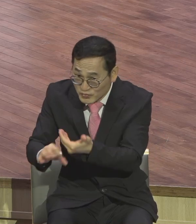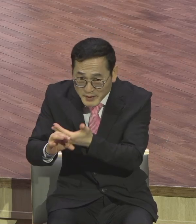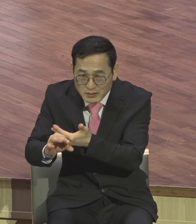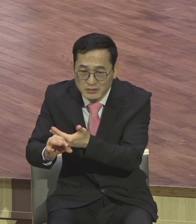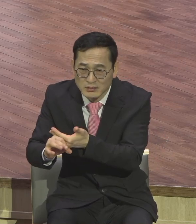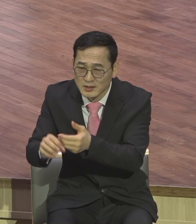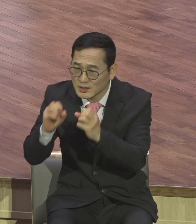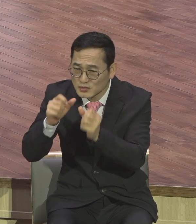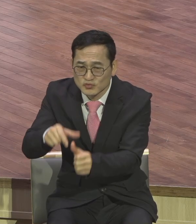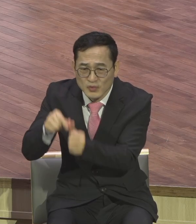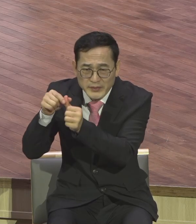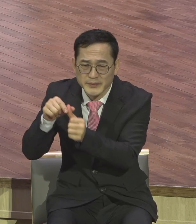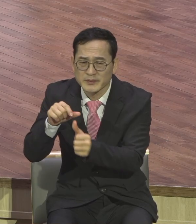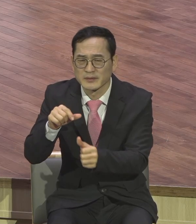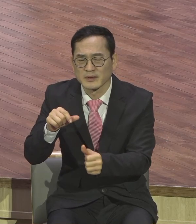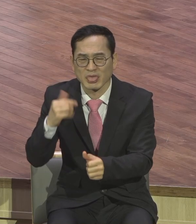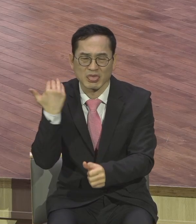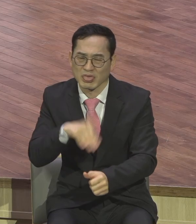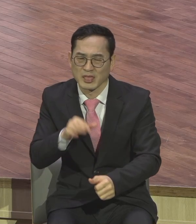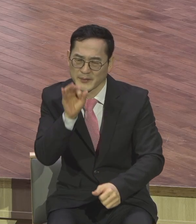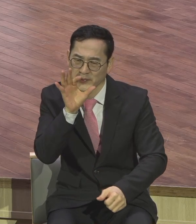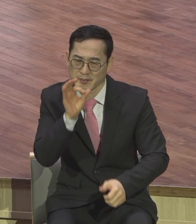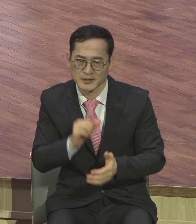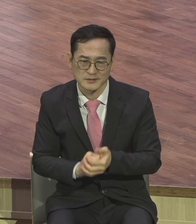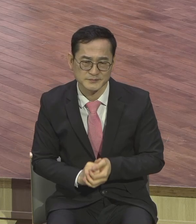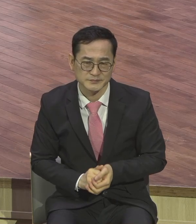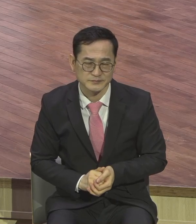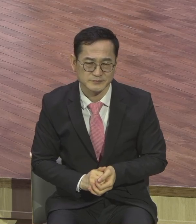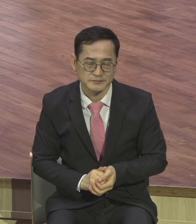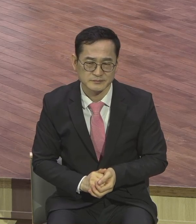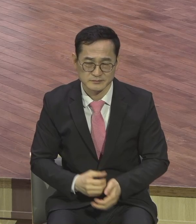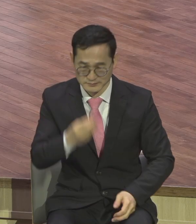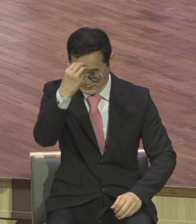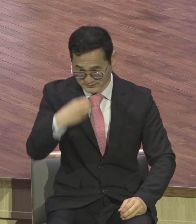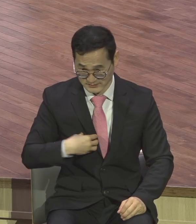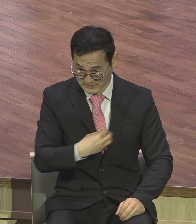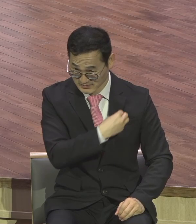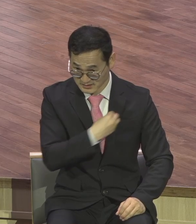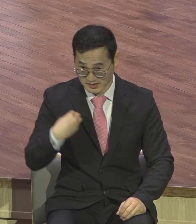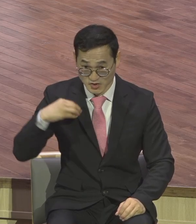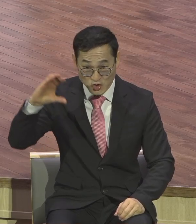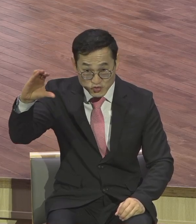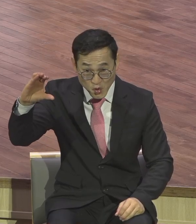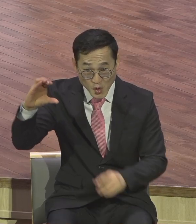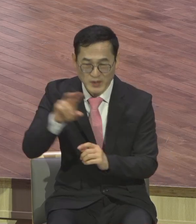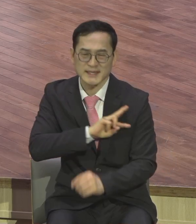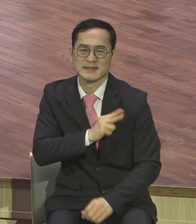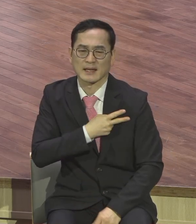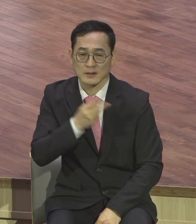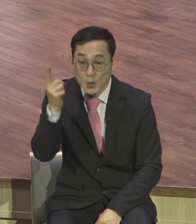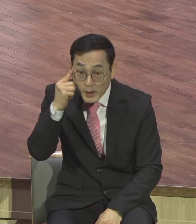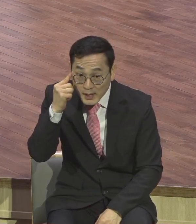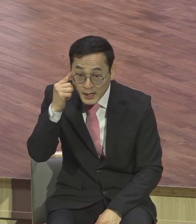천주교가 그래서 이단이에요 지옥가도 잘 살아있는